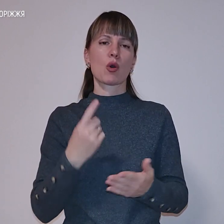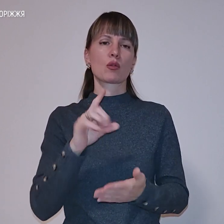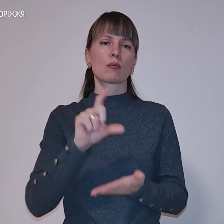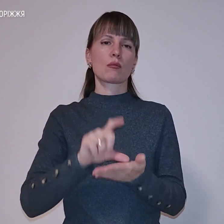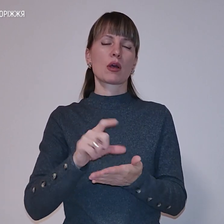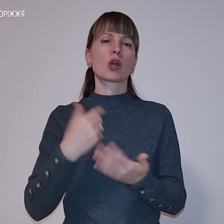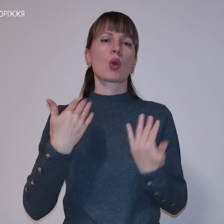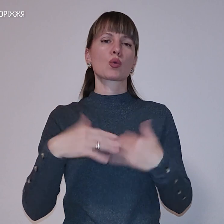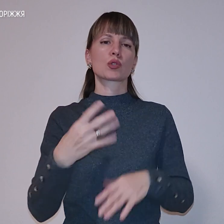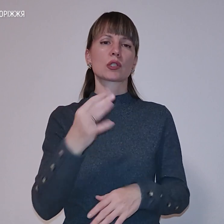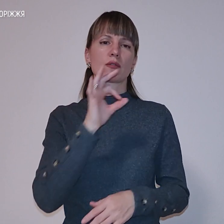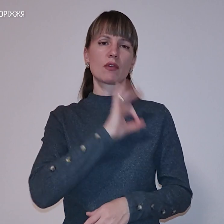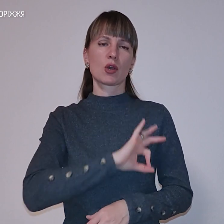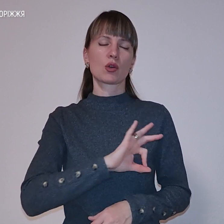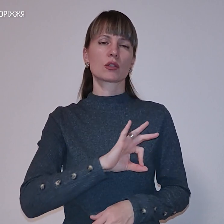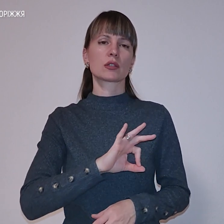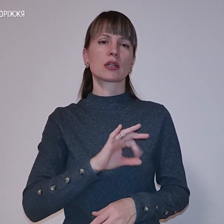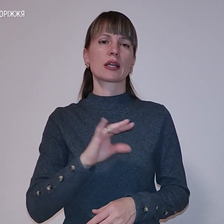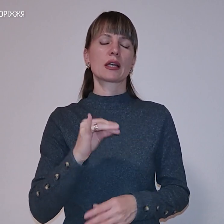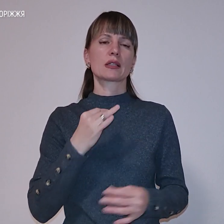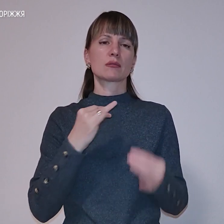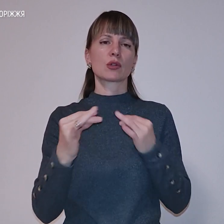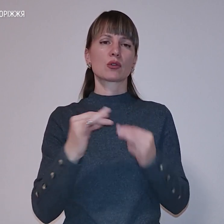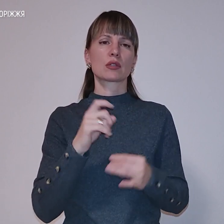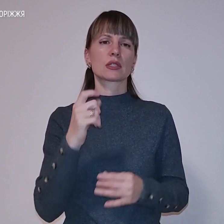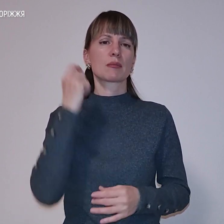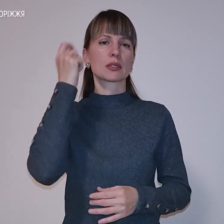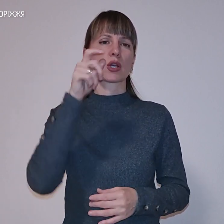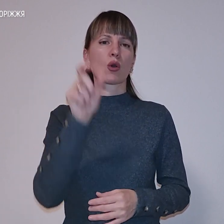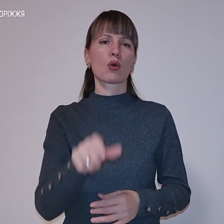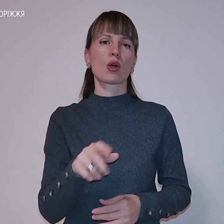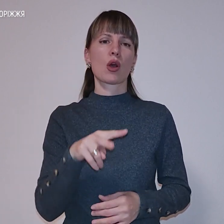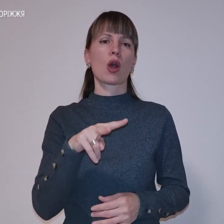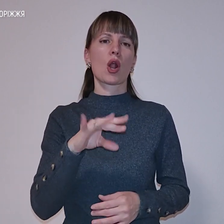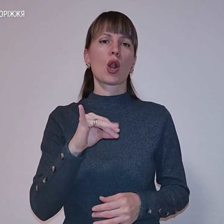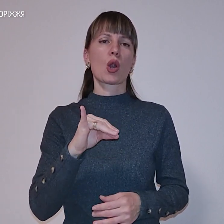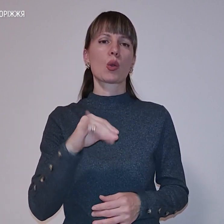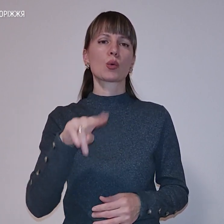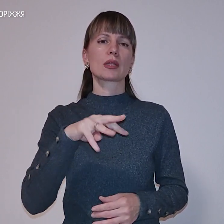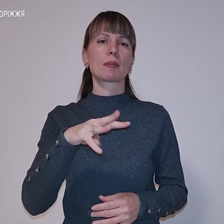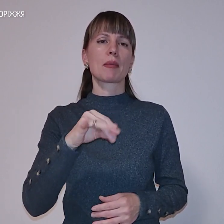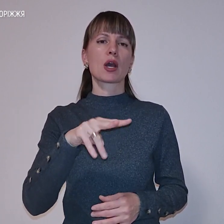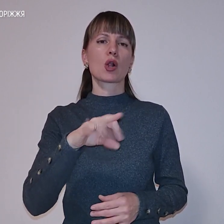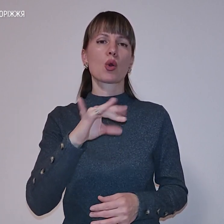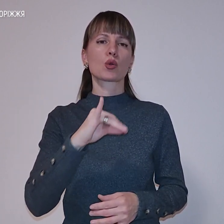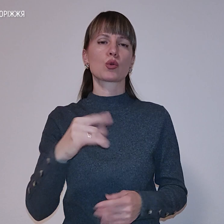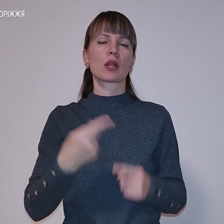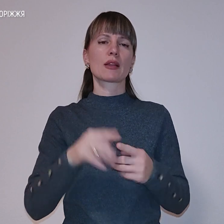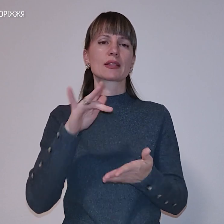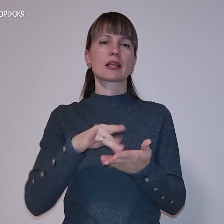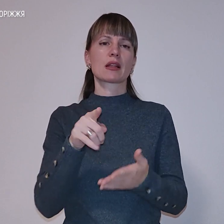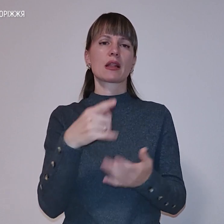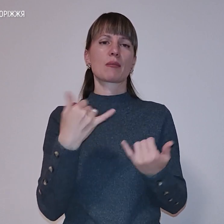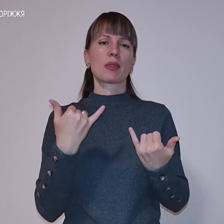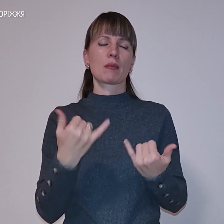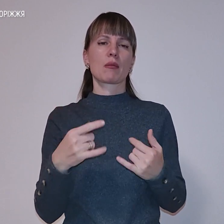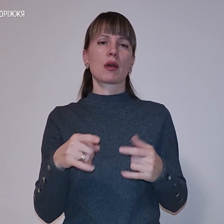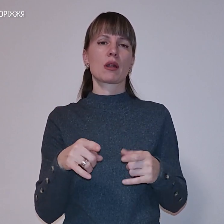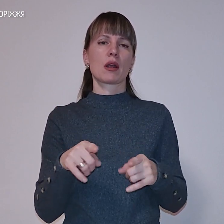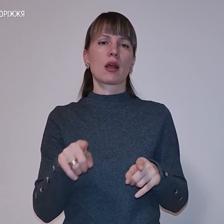я вже використав. І спілкуюся з психологом Людмилою з цього центру. Вона нам тепер просто рідна